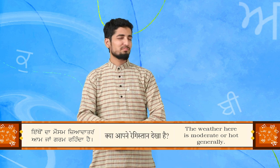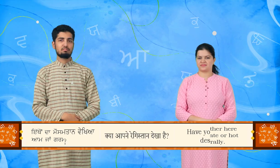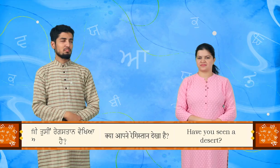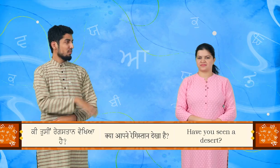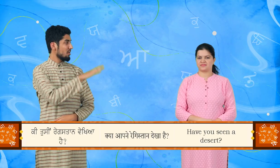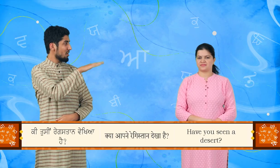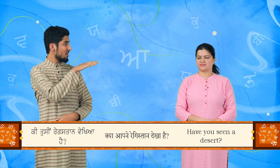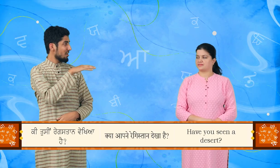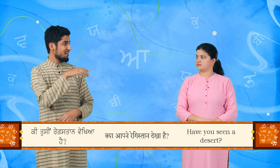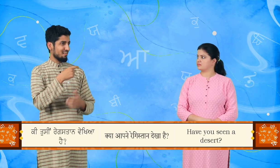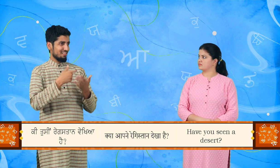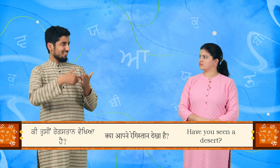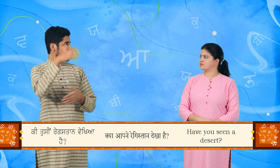कि तुस्सी रेगिस्तान वेख्या है?